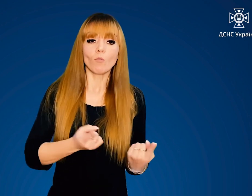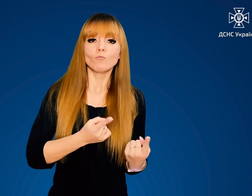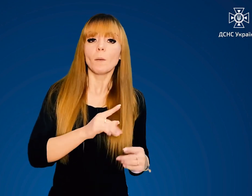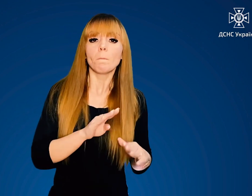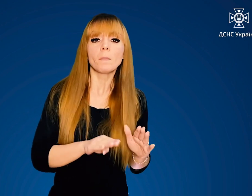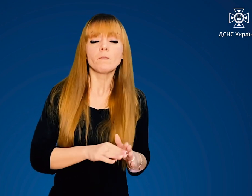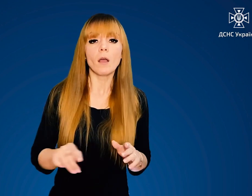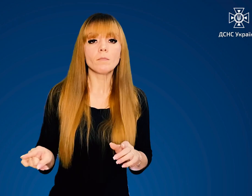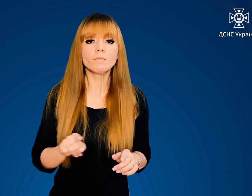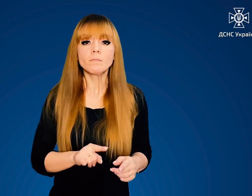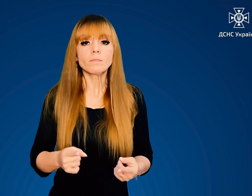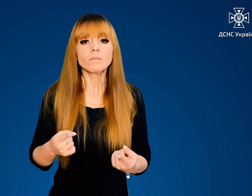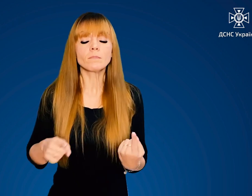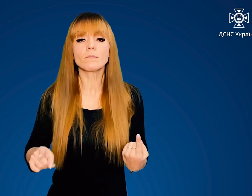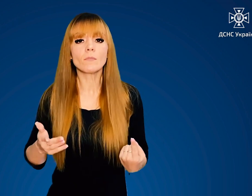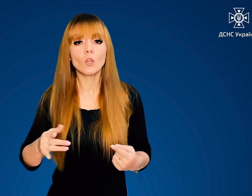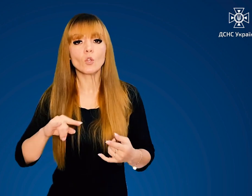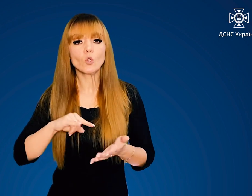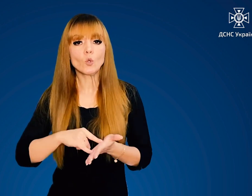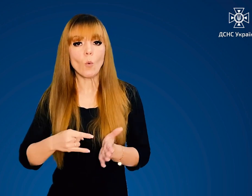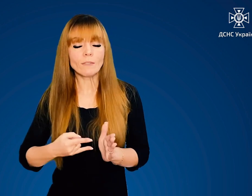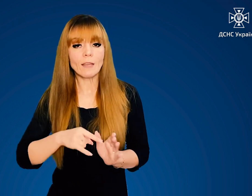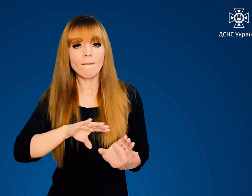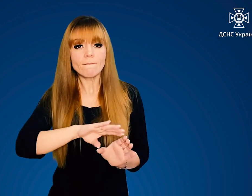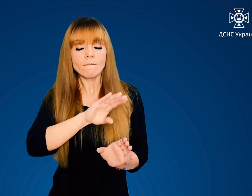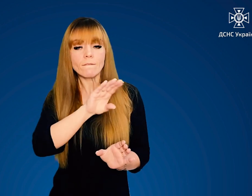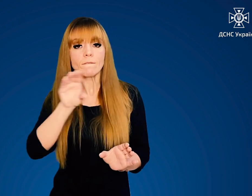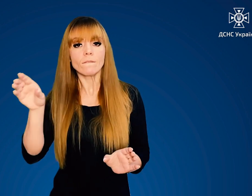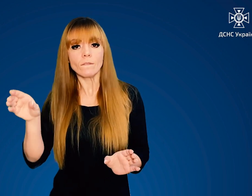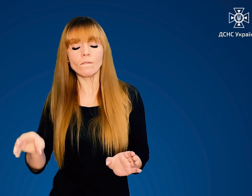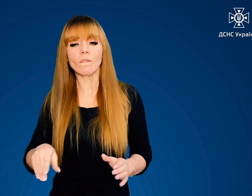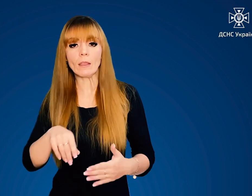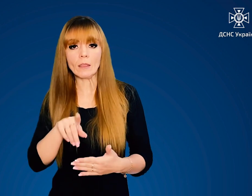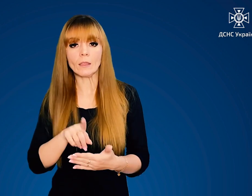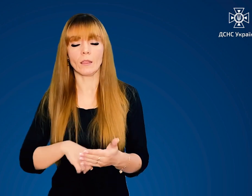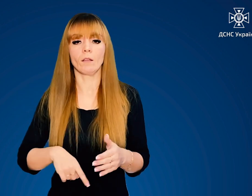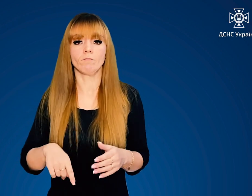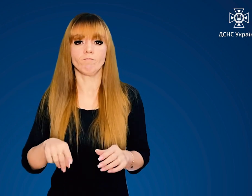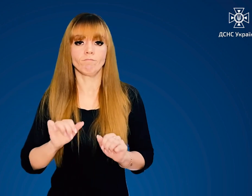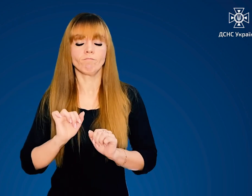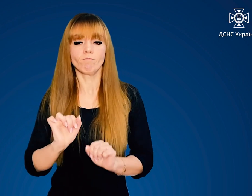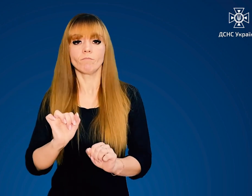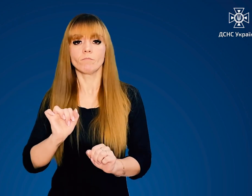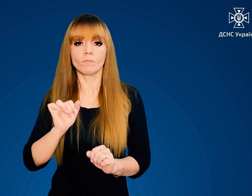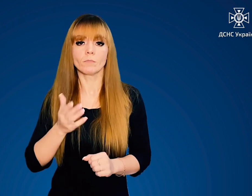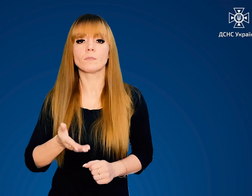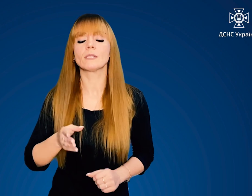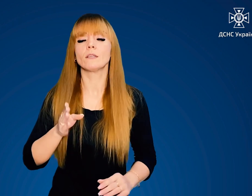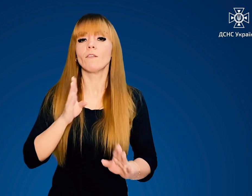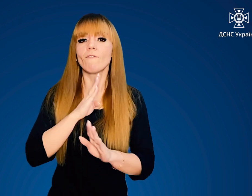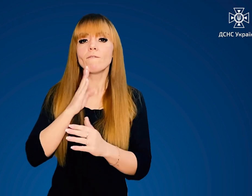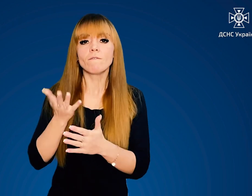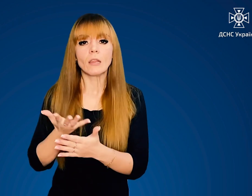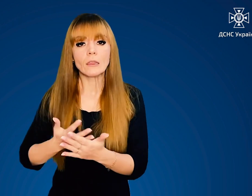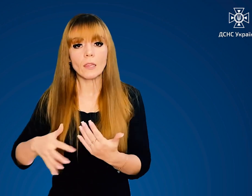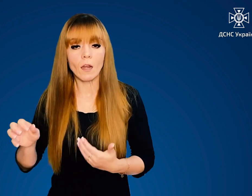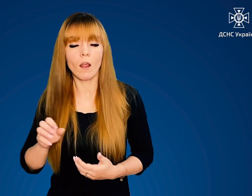звичайного підвалу вони відрізняються товстим надійним перекриттям над головою, системою